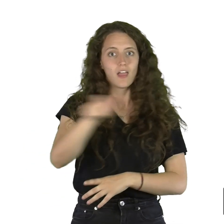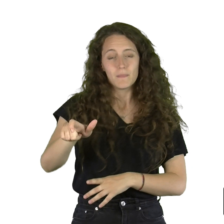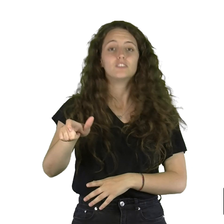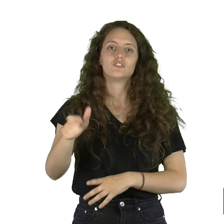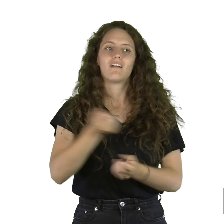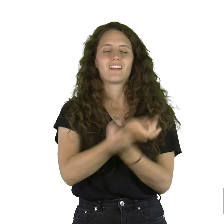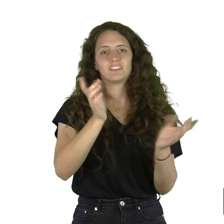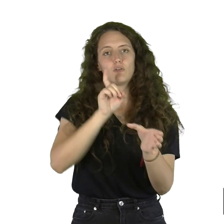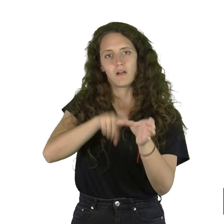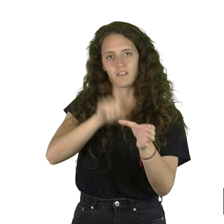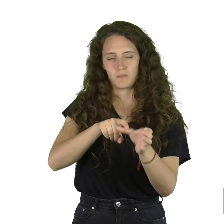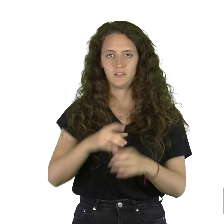del resto de participantes